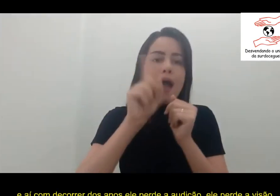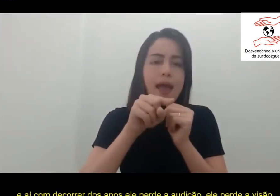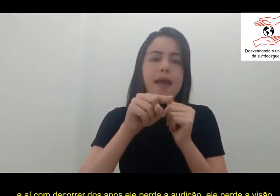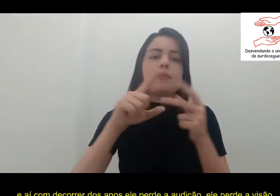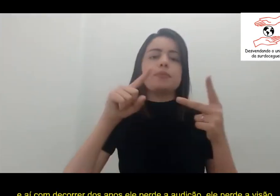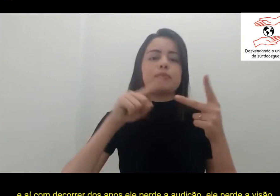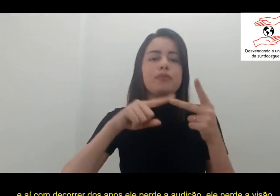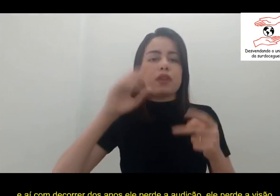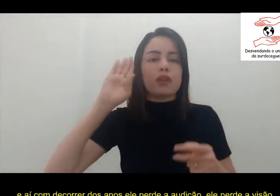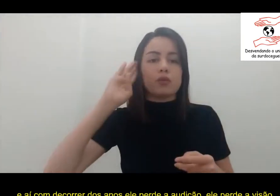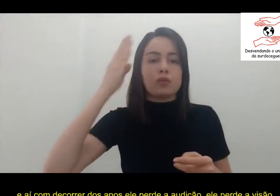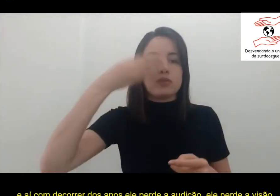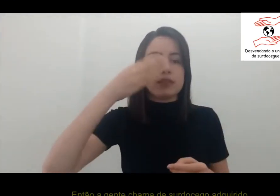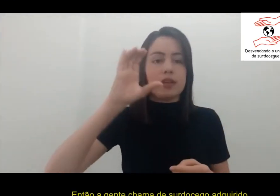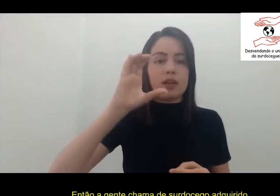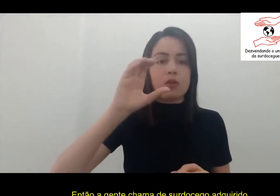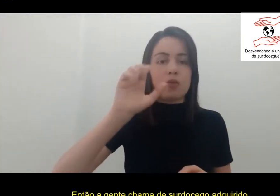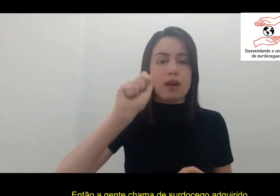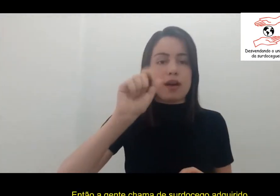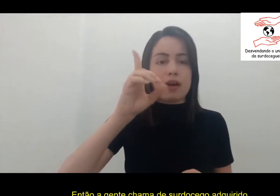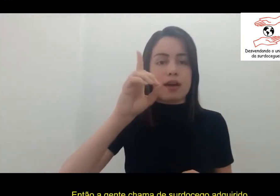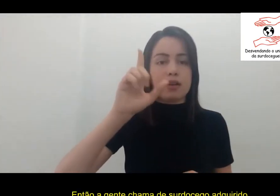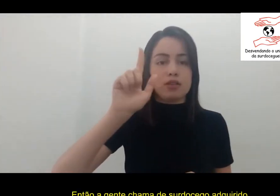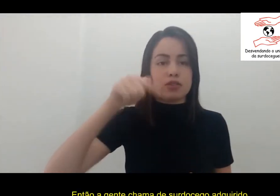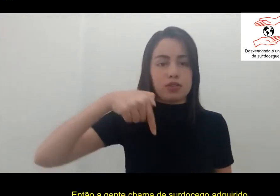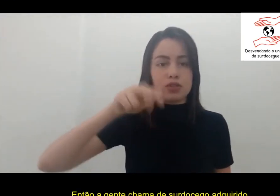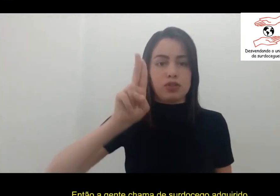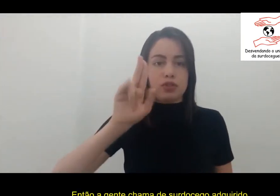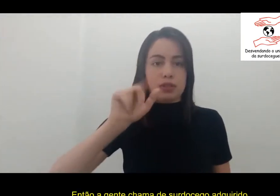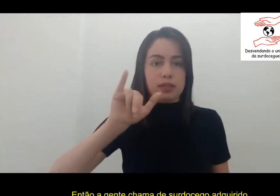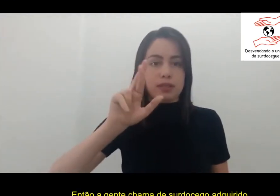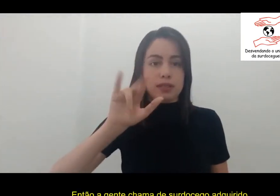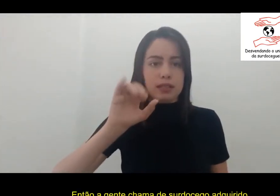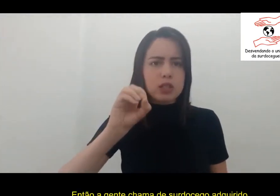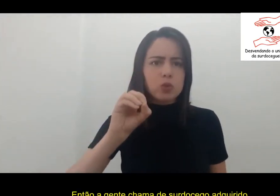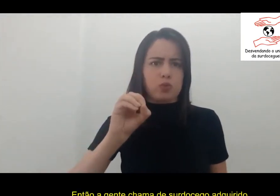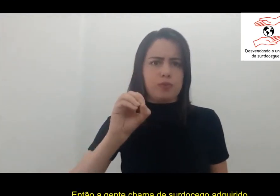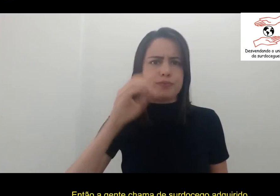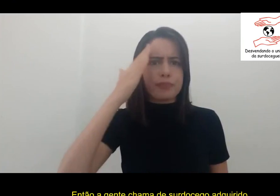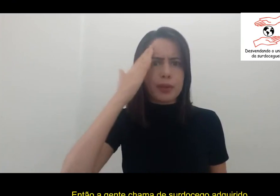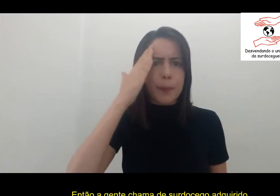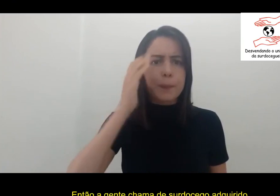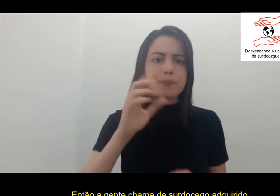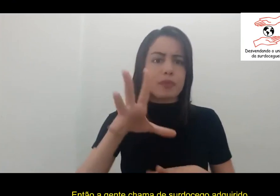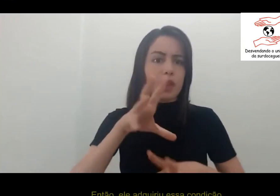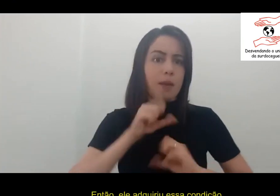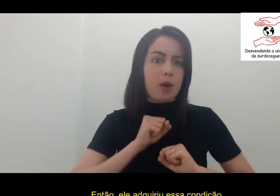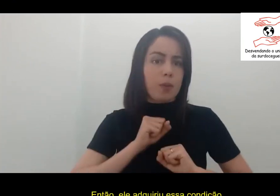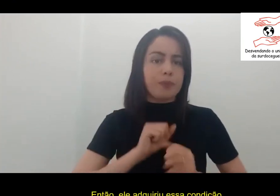visão, né? Então, a gente chama de surdo-cego adquirido. Então, ele